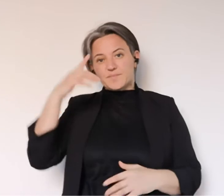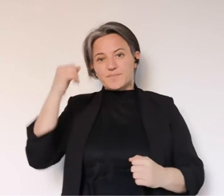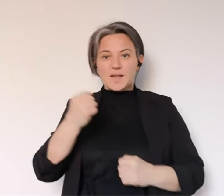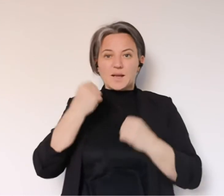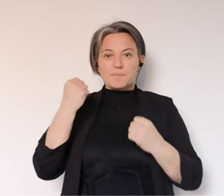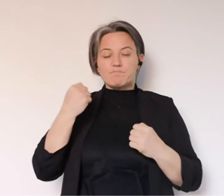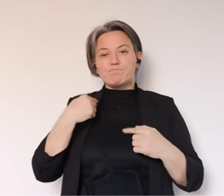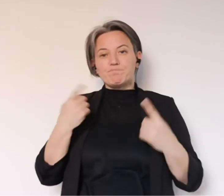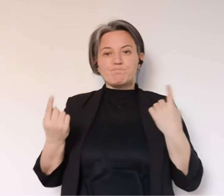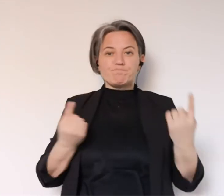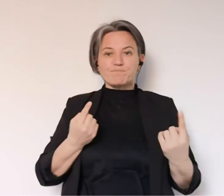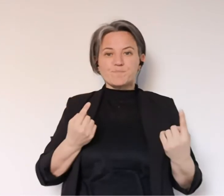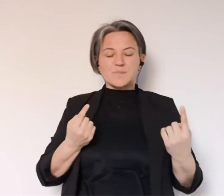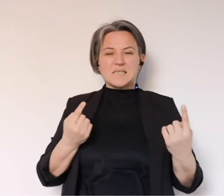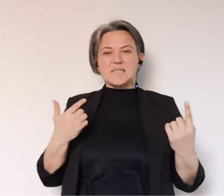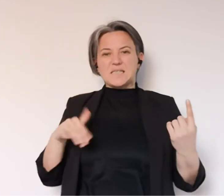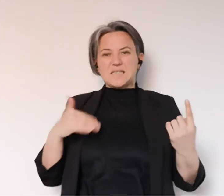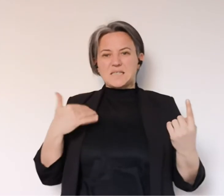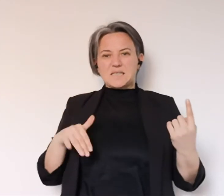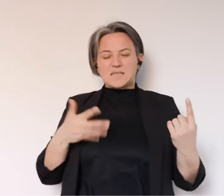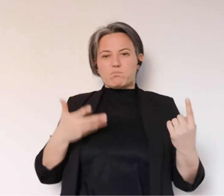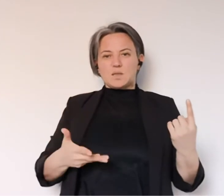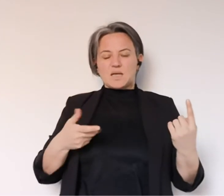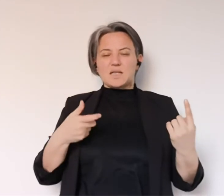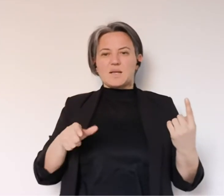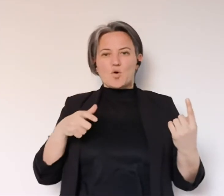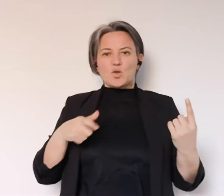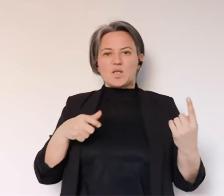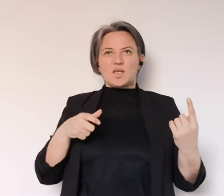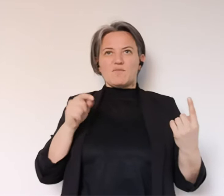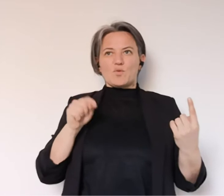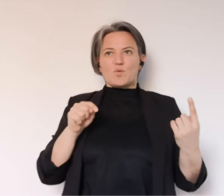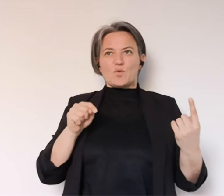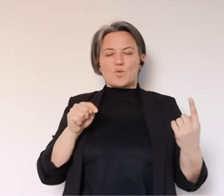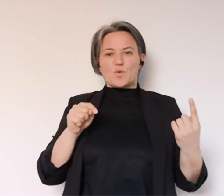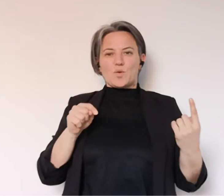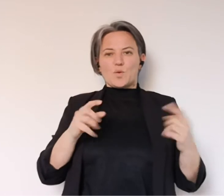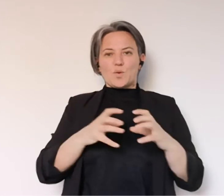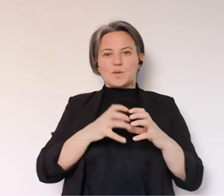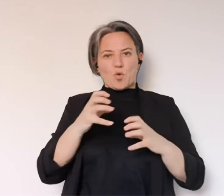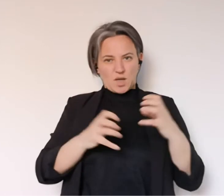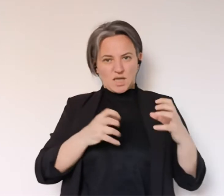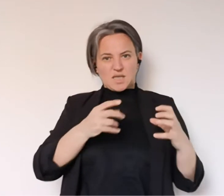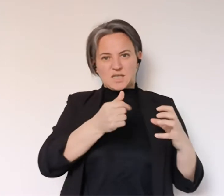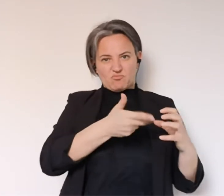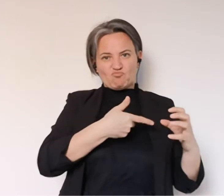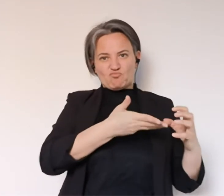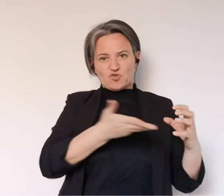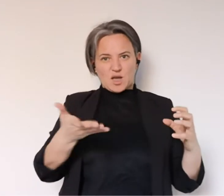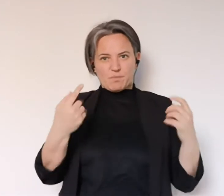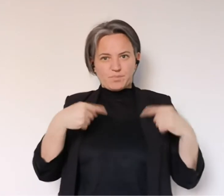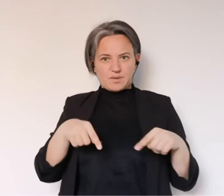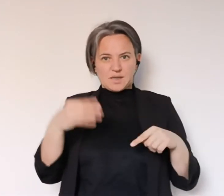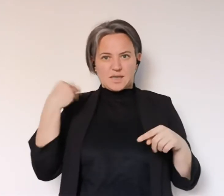assolutamente una questione, ahimè, cattiva perché vuol dire che un pezzo dell'economia è andato in grandi